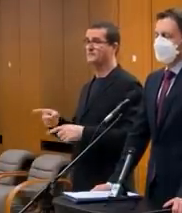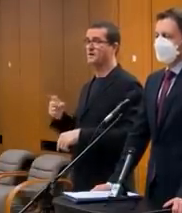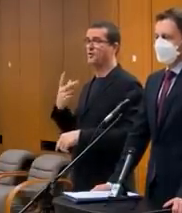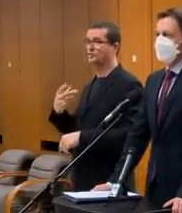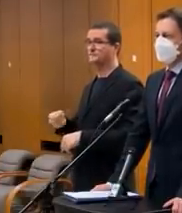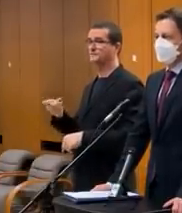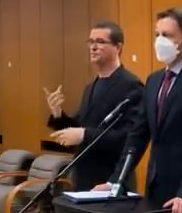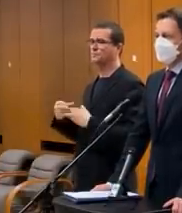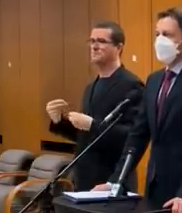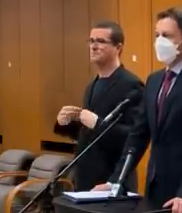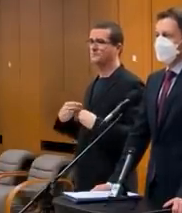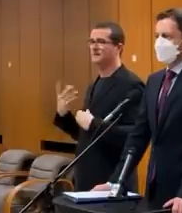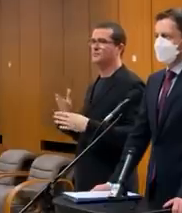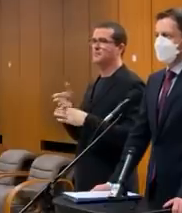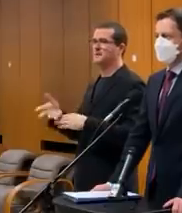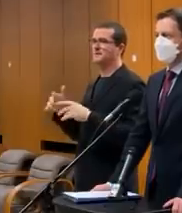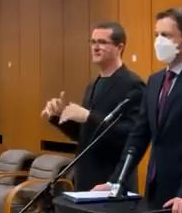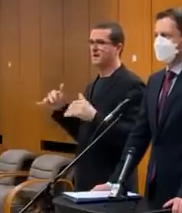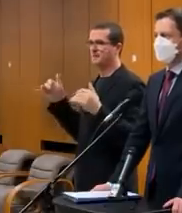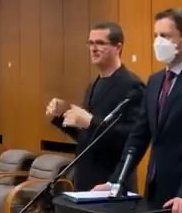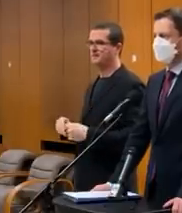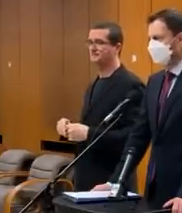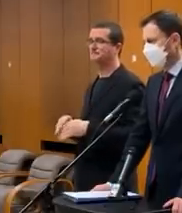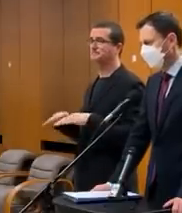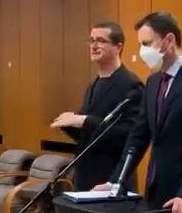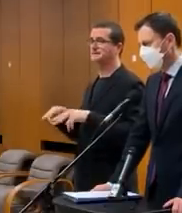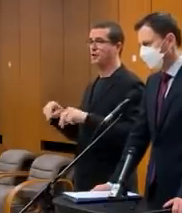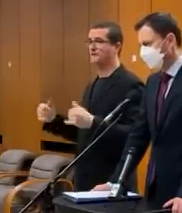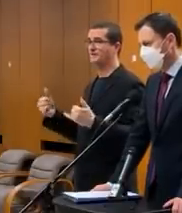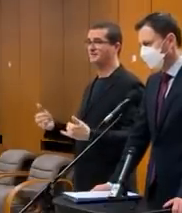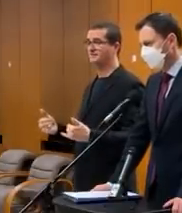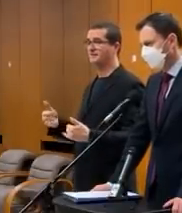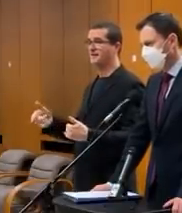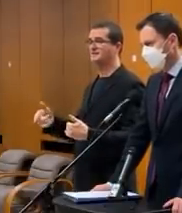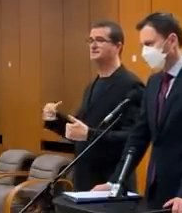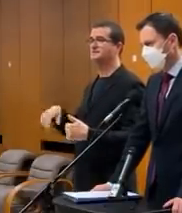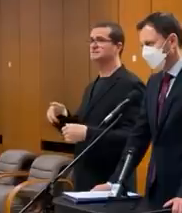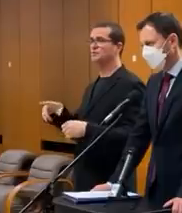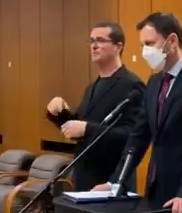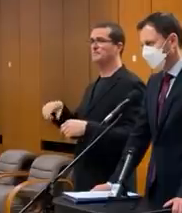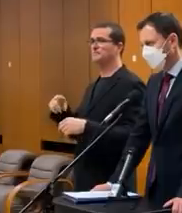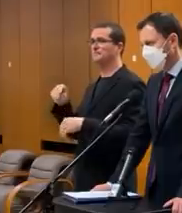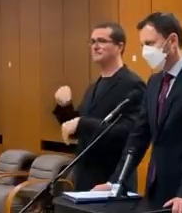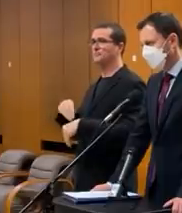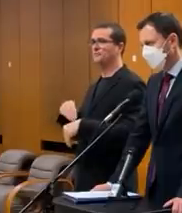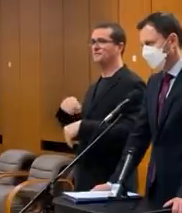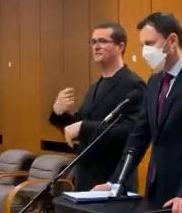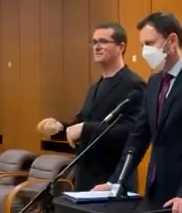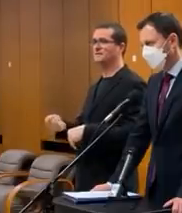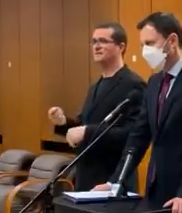Myslím si, že o tom sa pobavíme, keď to prejde v panlamente. A ak môže ministerka uklikovať dnes do medzirezertného pripomietového konania, dáva